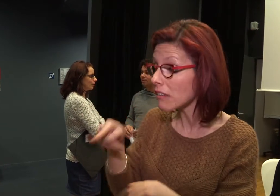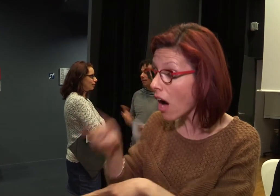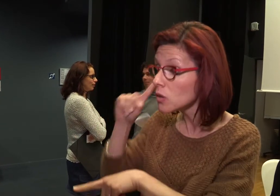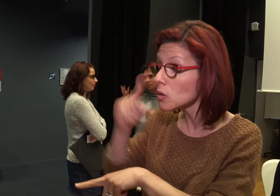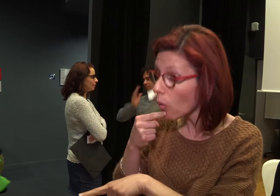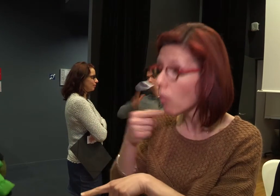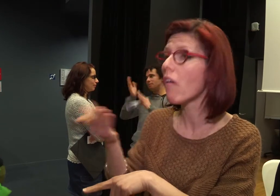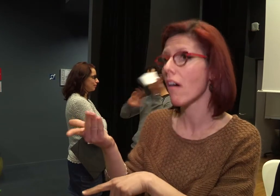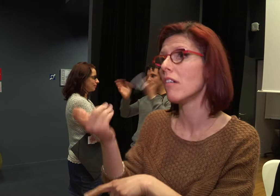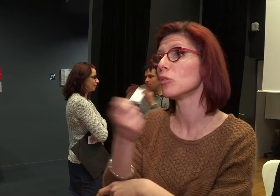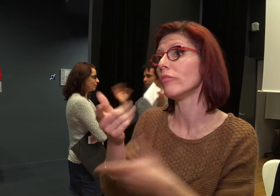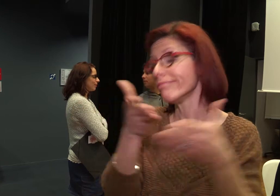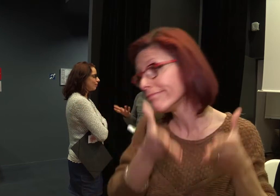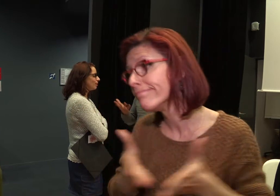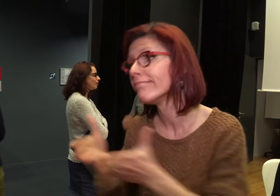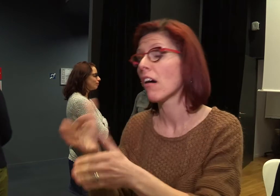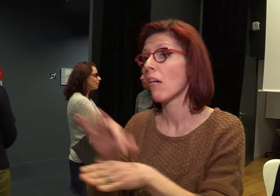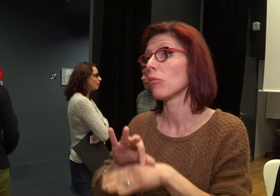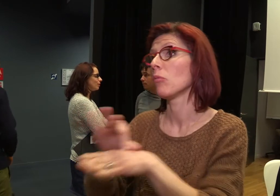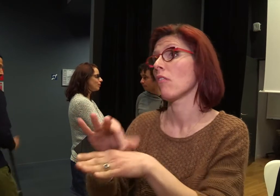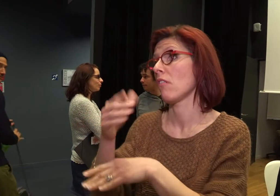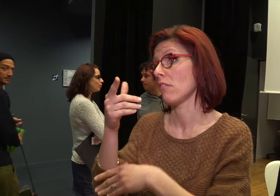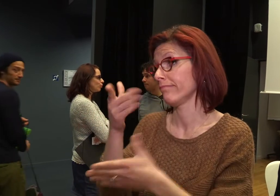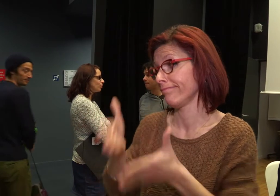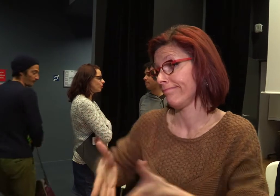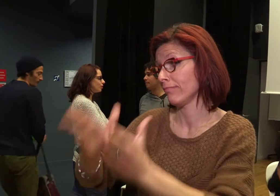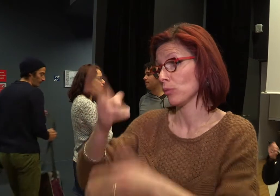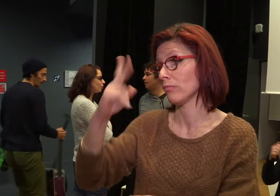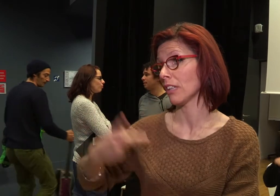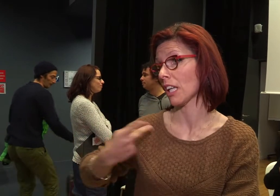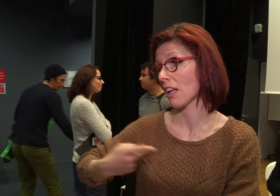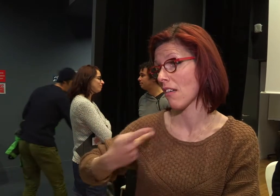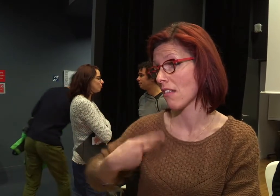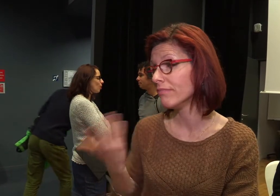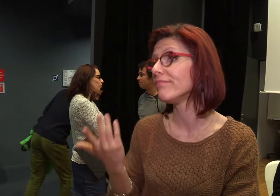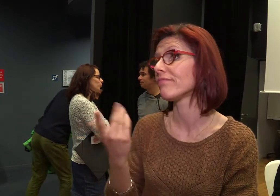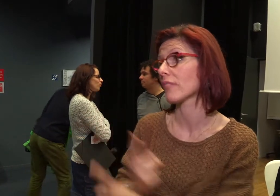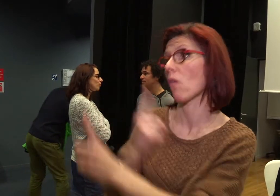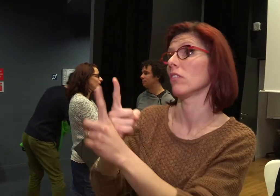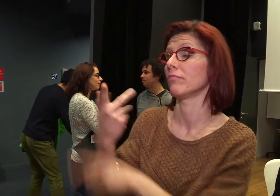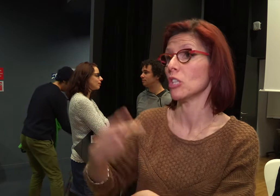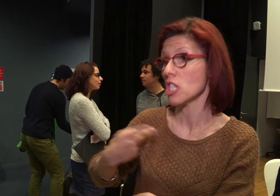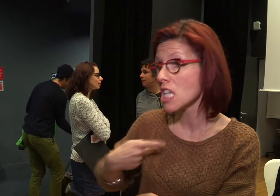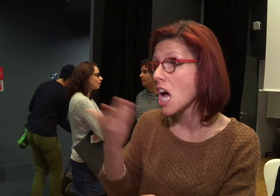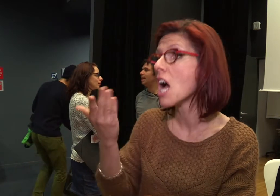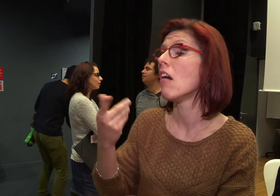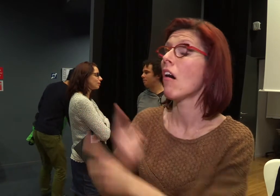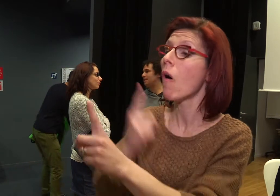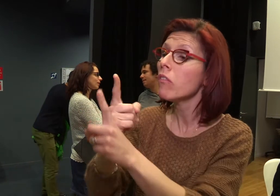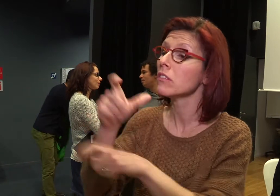Si c'est un sourd, bien sûr, à ce moment-là, on l'oriente sur un accompagnement spécifique médical, avec une rencontre avec